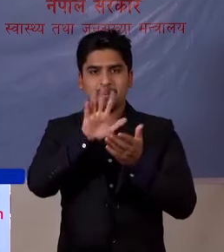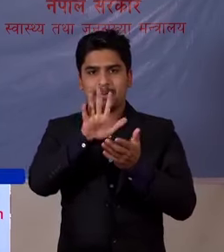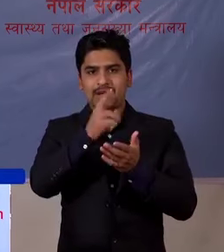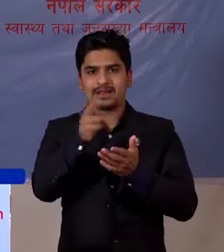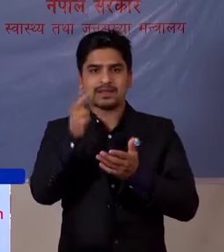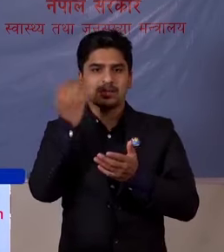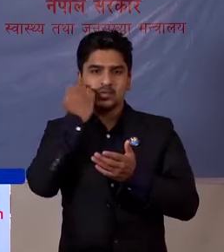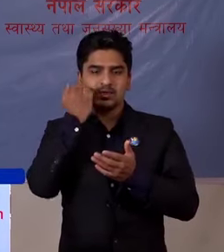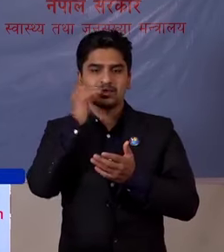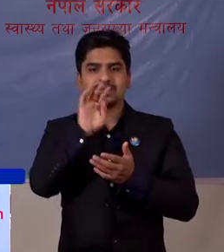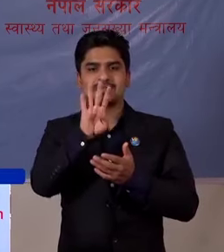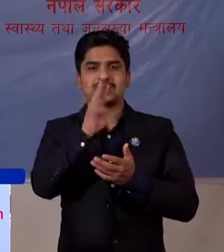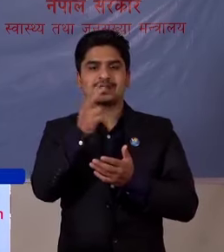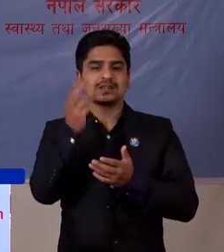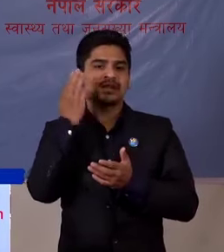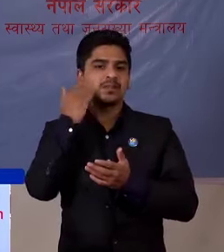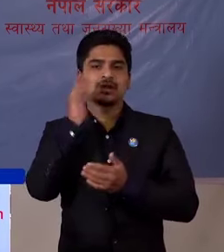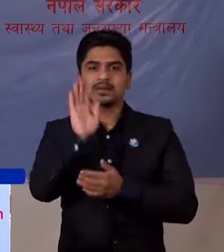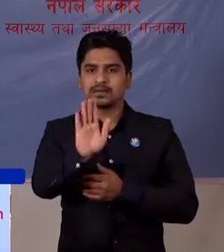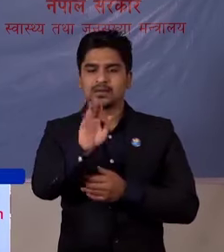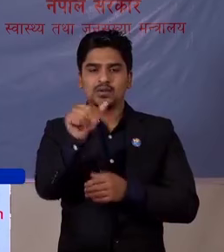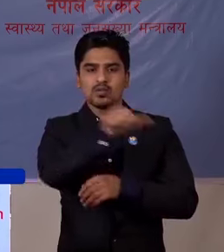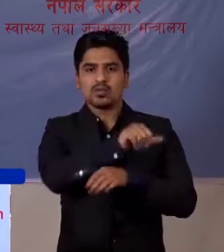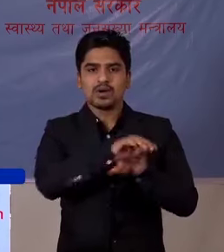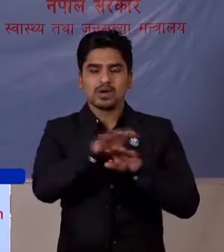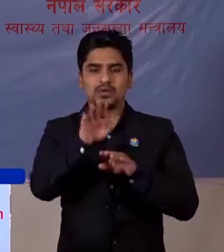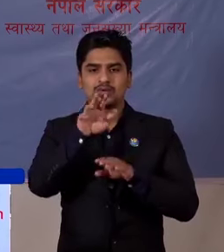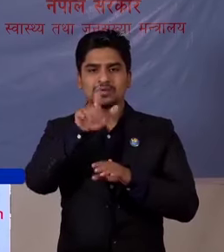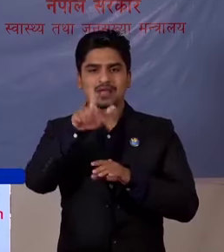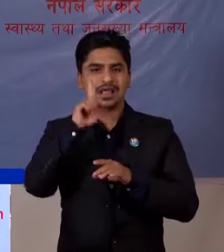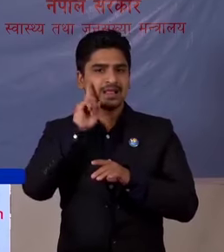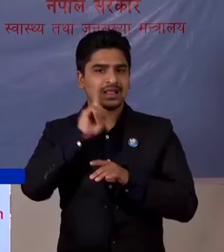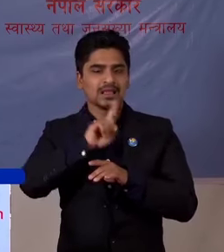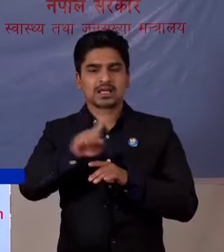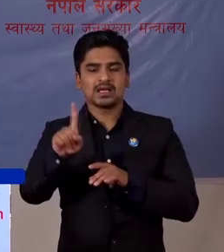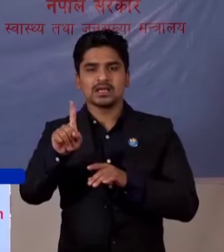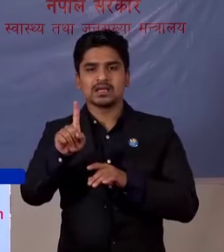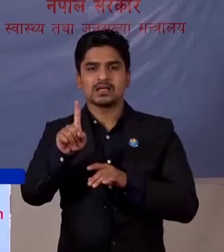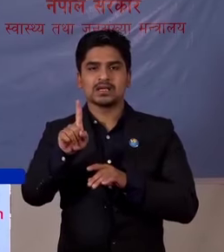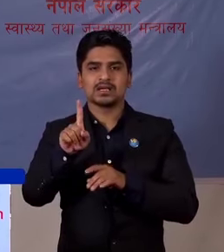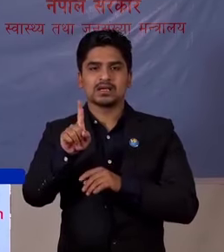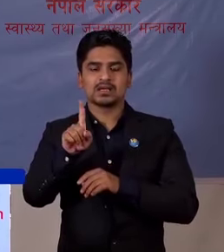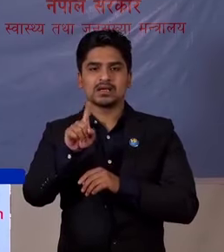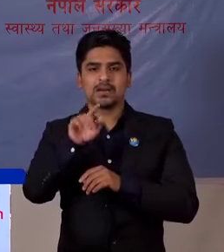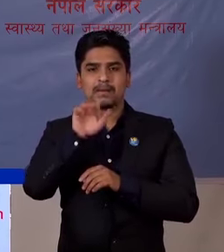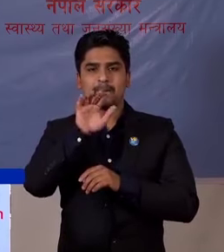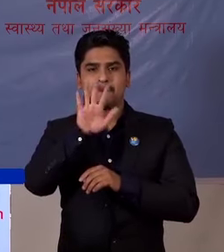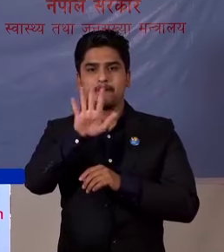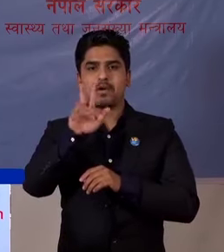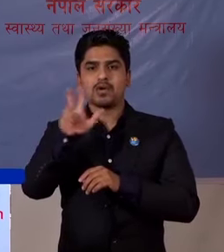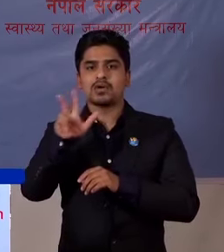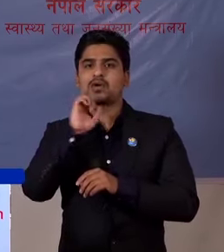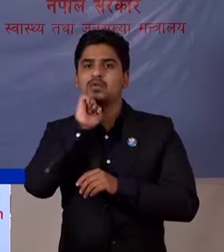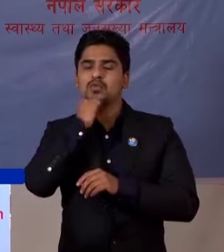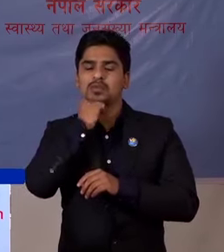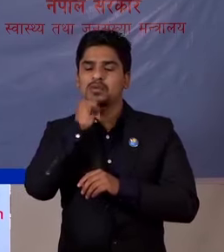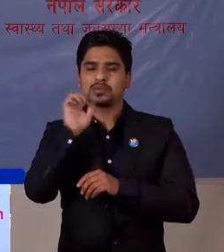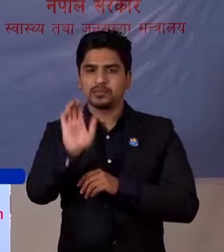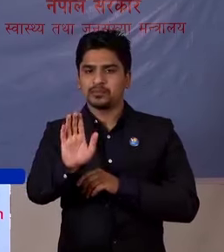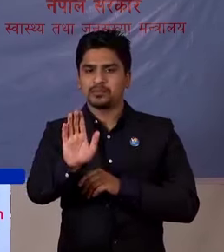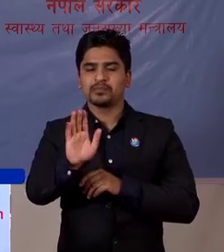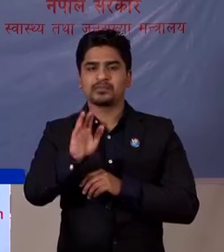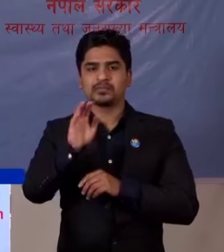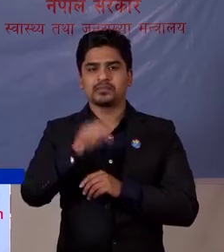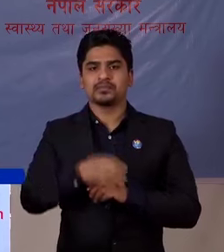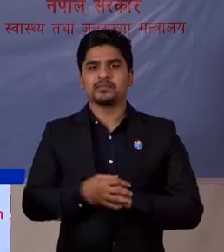पूरुष र 4 जाना महिला हुनों छो वहारु साथ देखी अंठाउन न बर्ष उमेर का रहन बयको